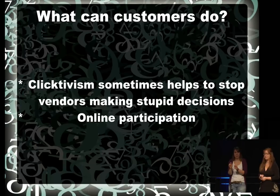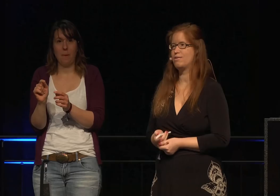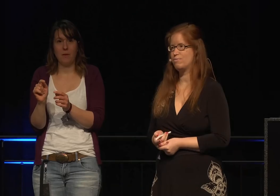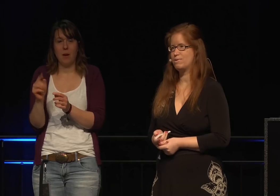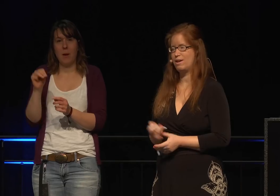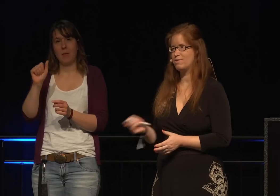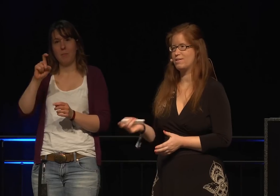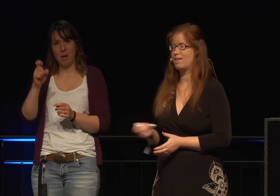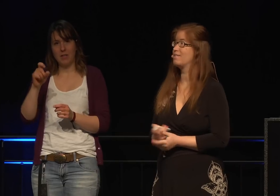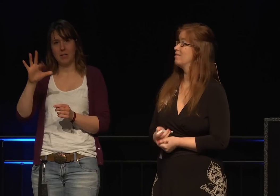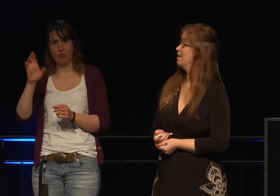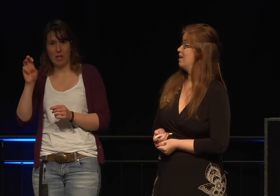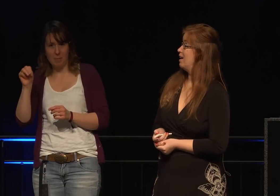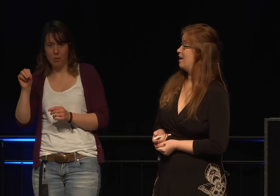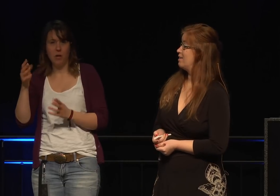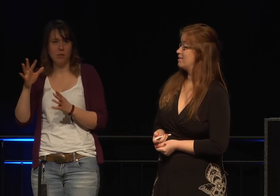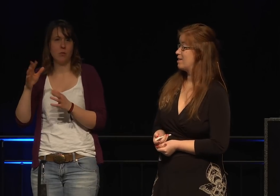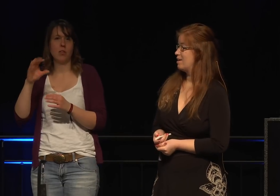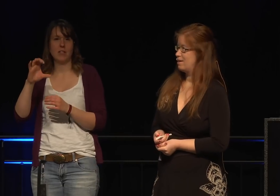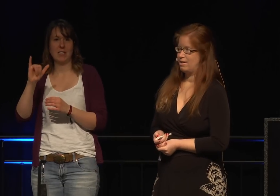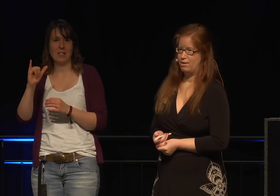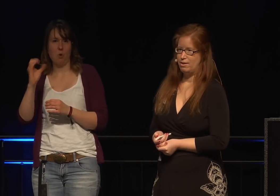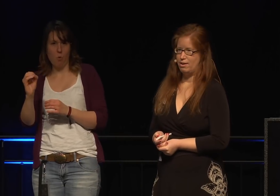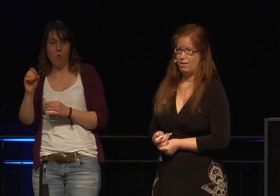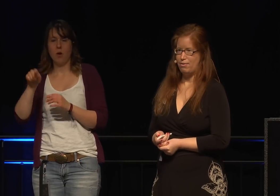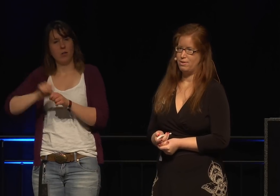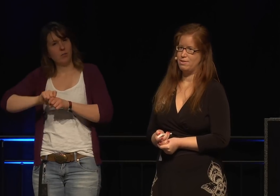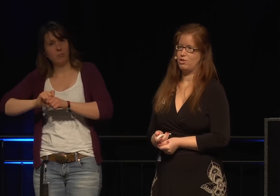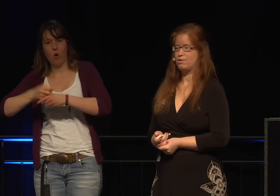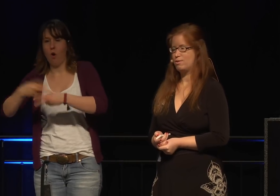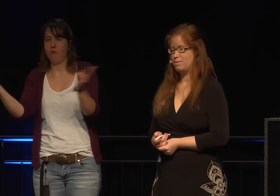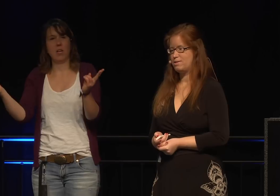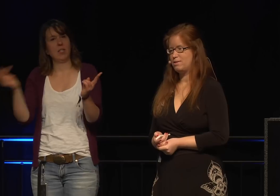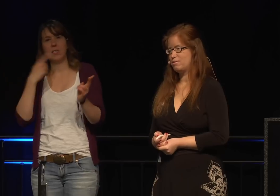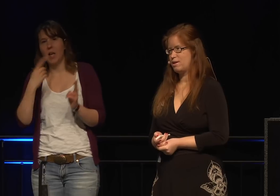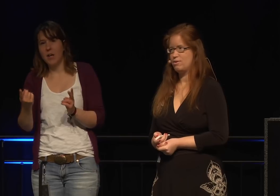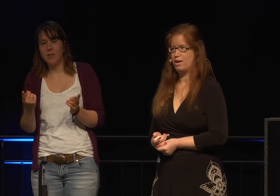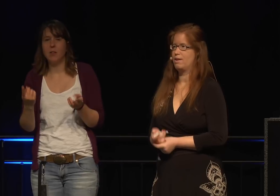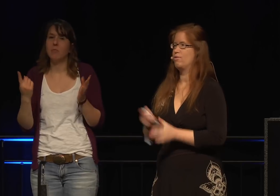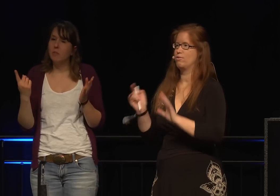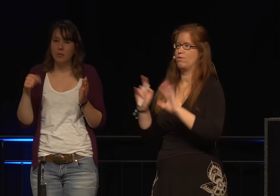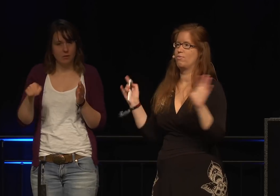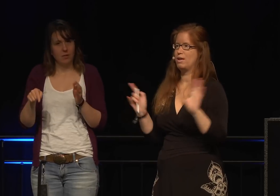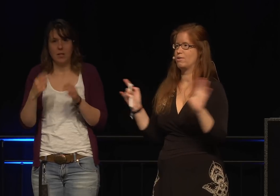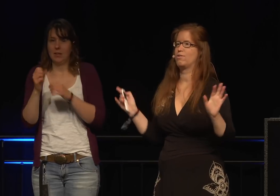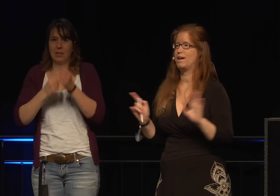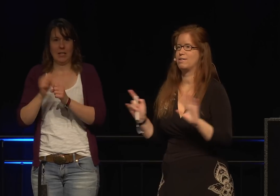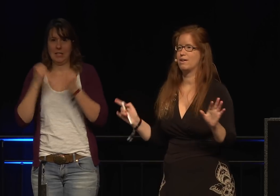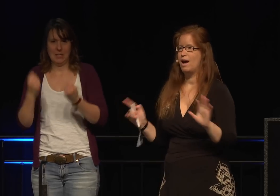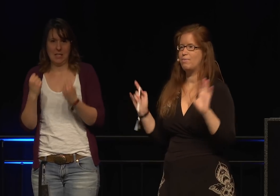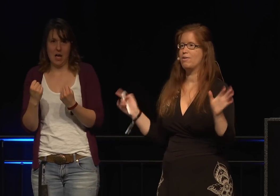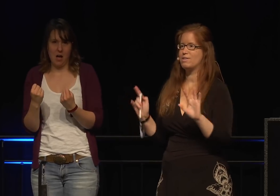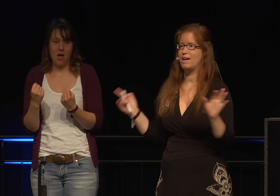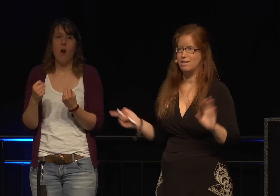den Wohnungen und da könnte man sie zwingen, dass sie damit aufhören. Nach dem Shitstorm hat